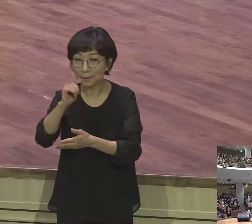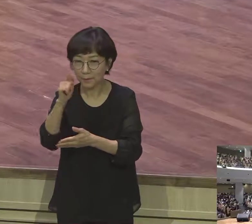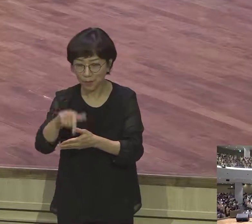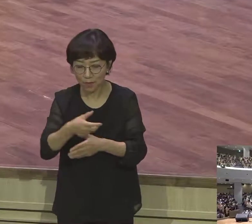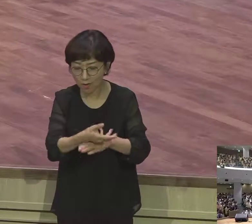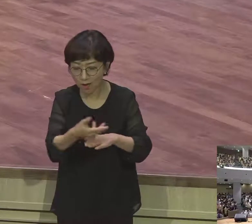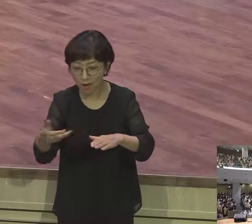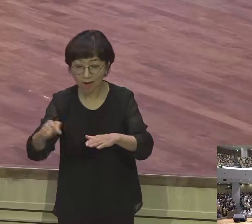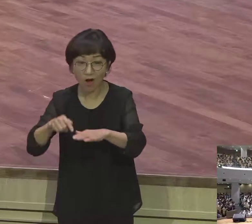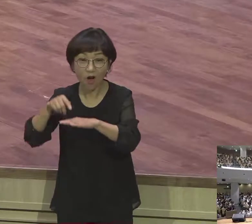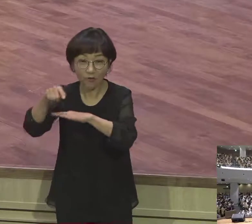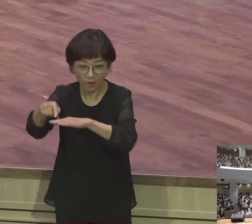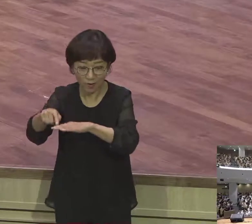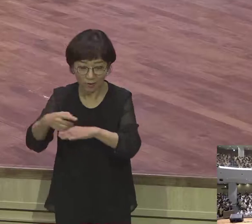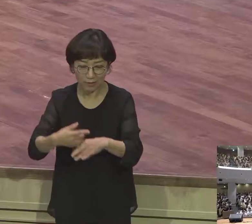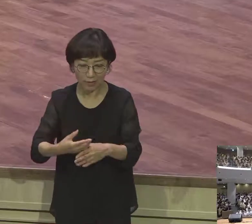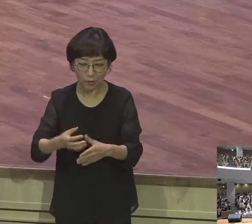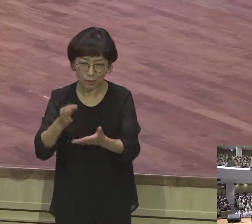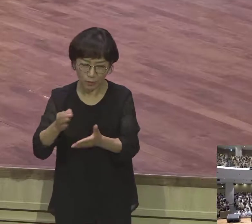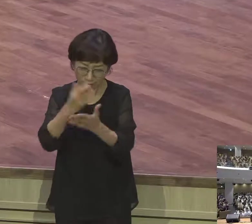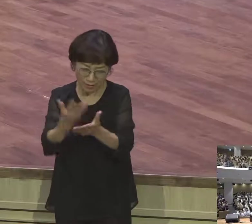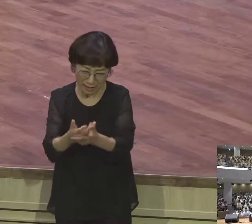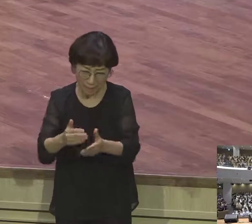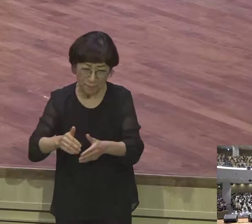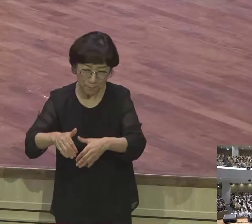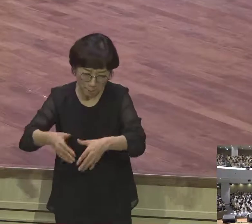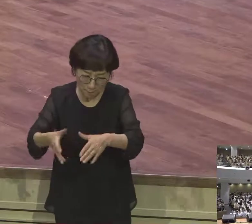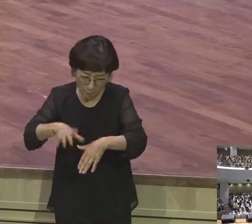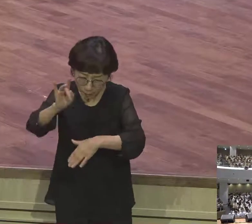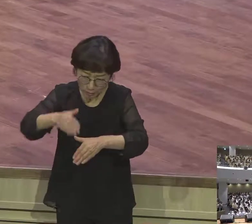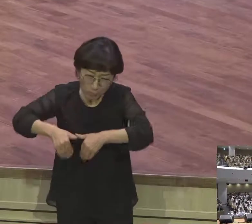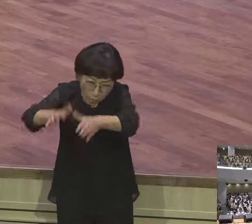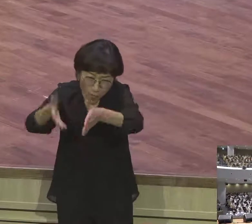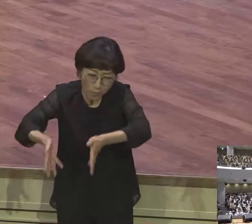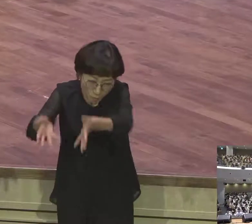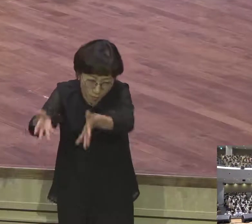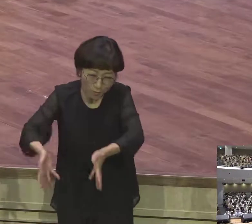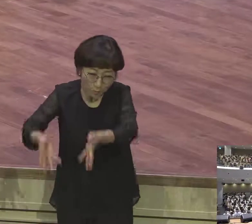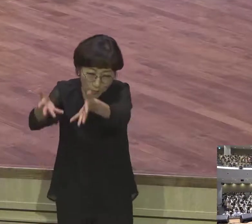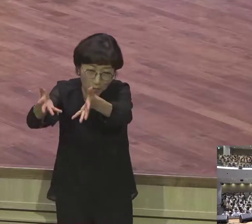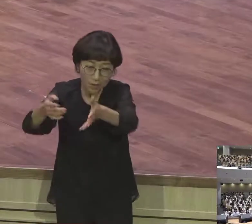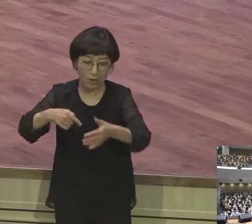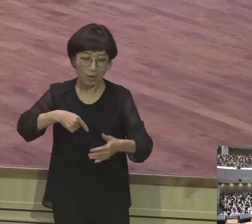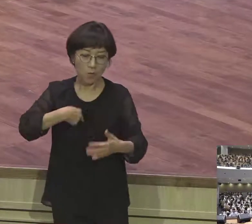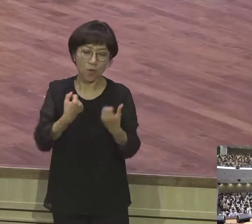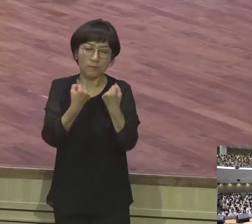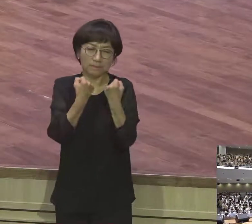야곱은 홀로 남았더니 어떤 사람이 날이 새도록 야곱과 실험하다가